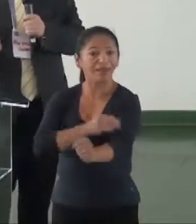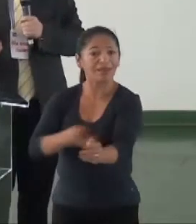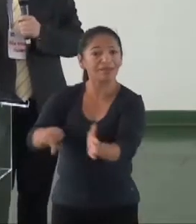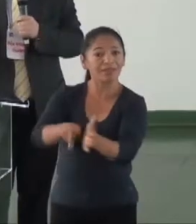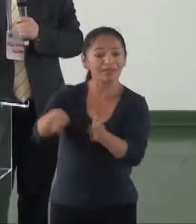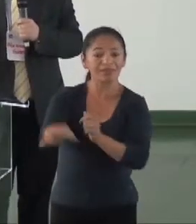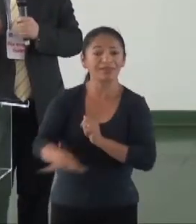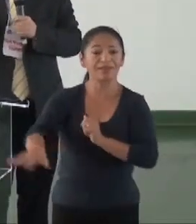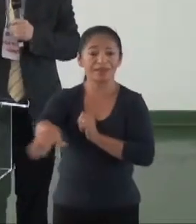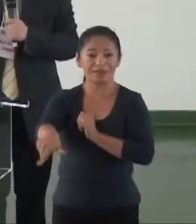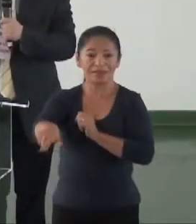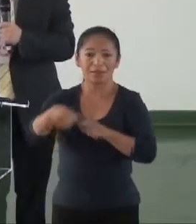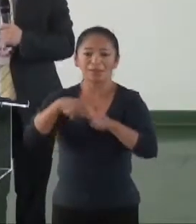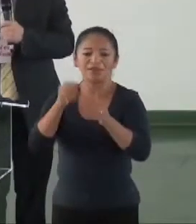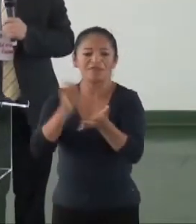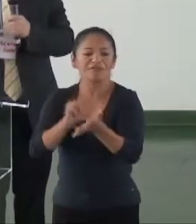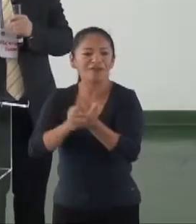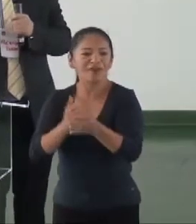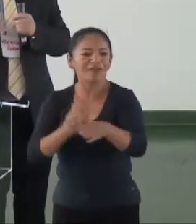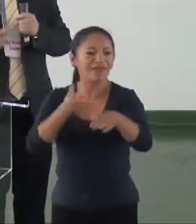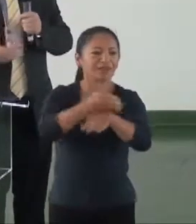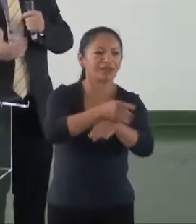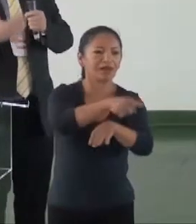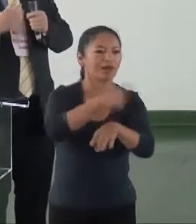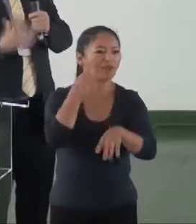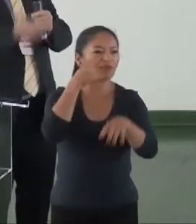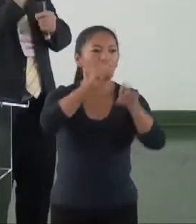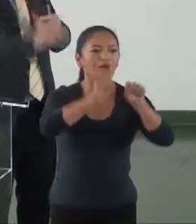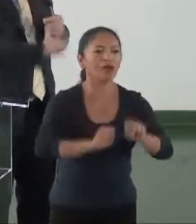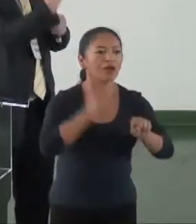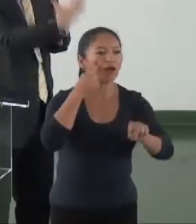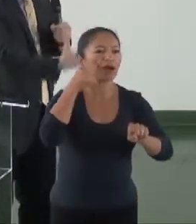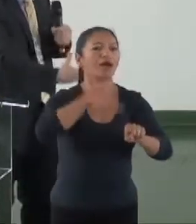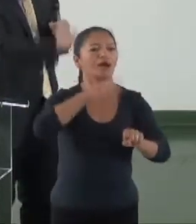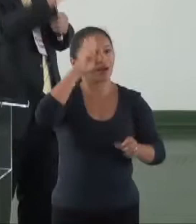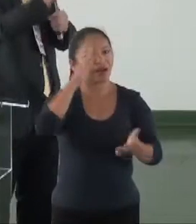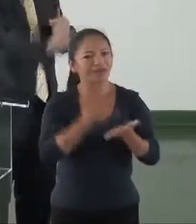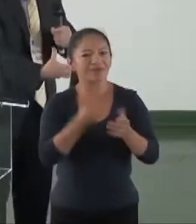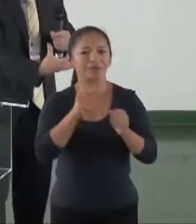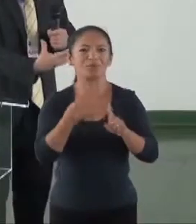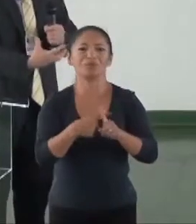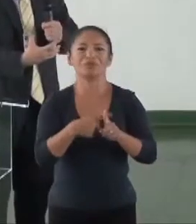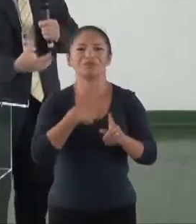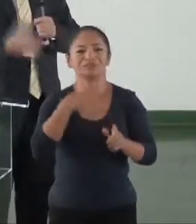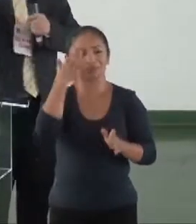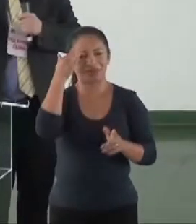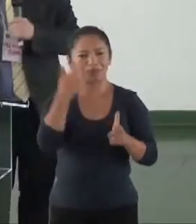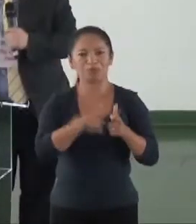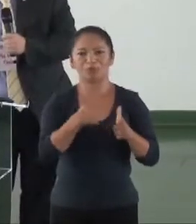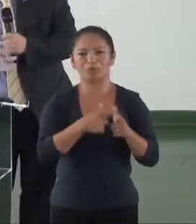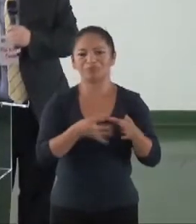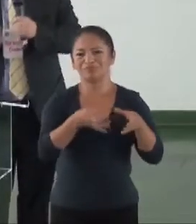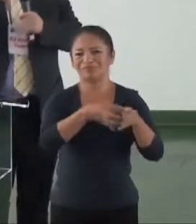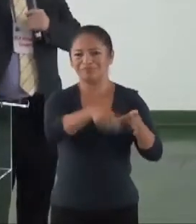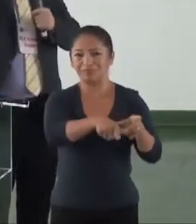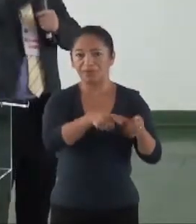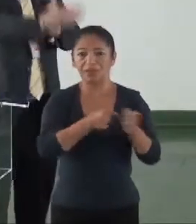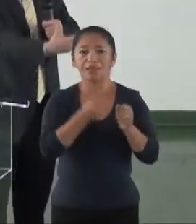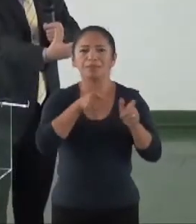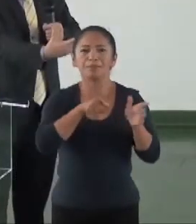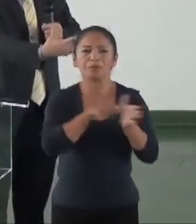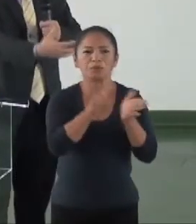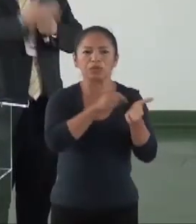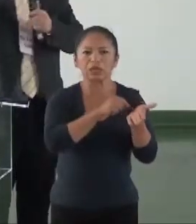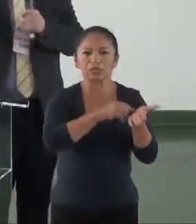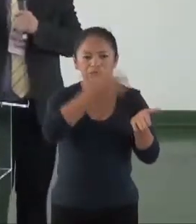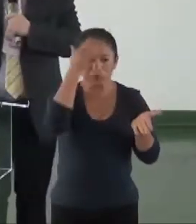Nós temos que ver aquelas pessoas que não estão organizadas. Nós temos que fazer aquilo que se chama de busca ativa dessas situações. Tem cigano lá? Tem